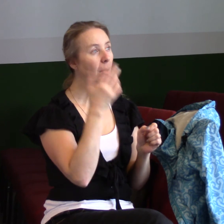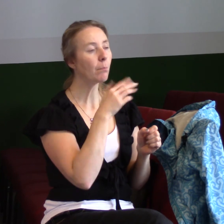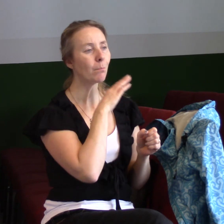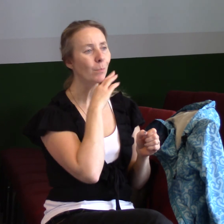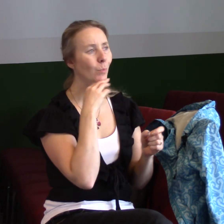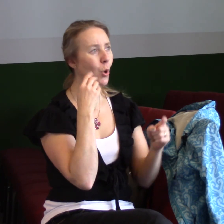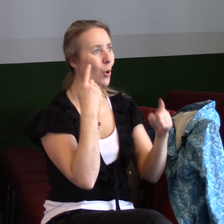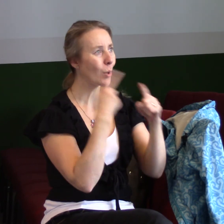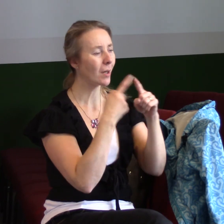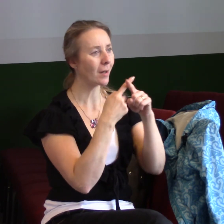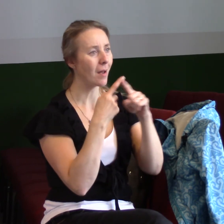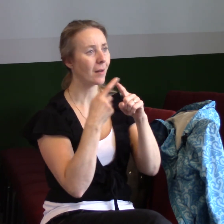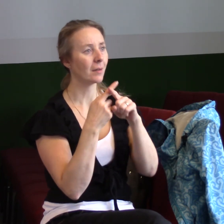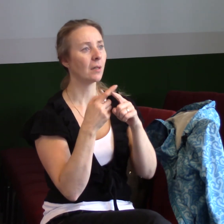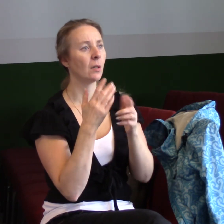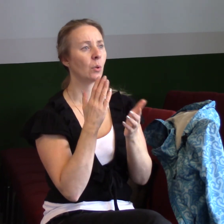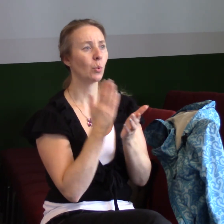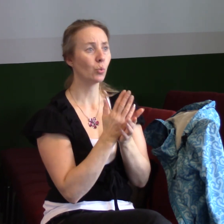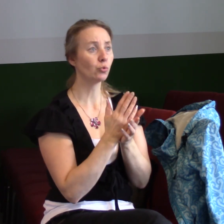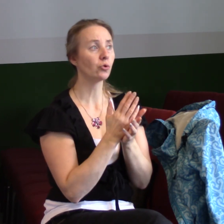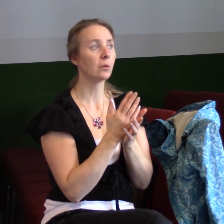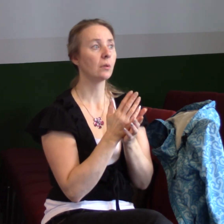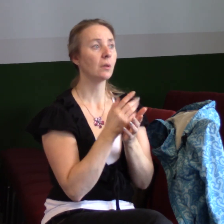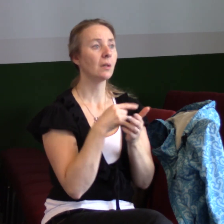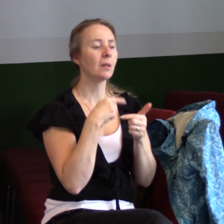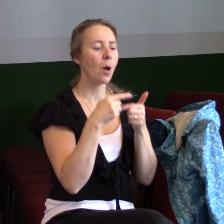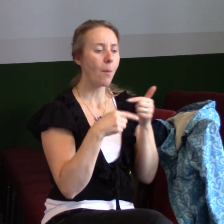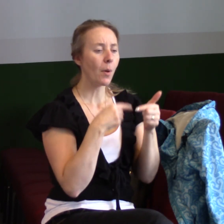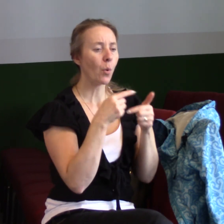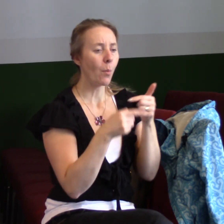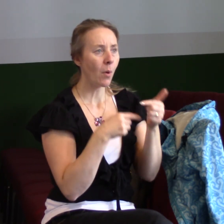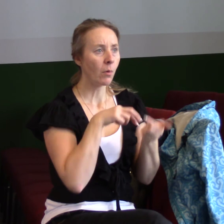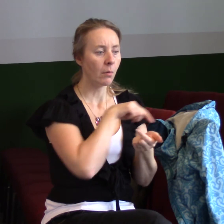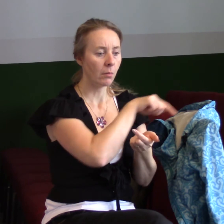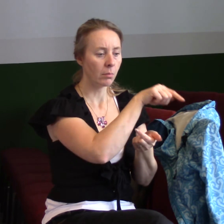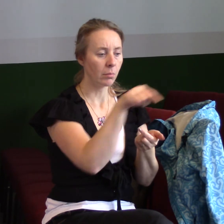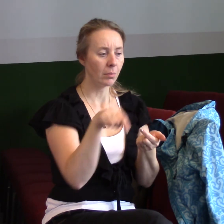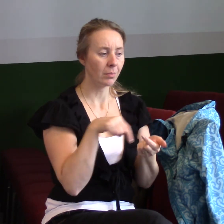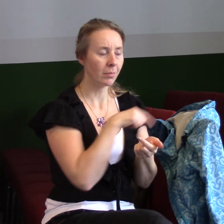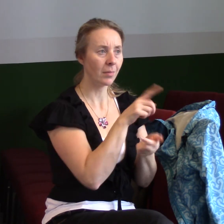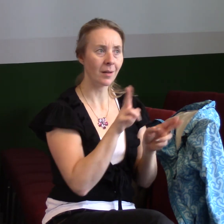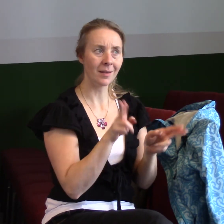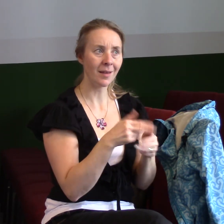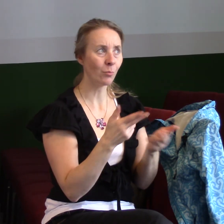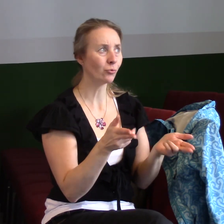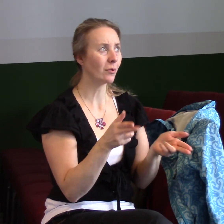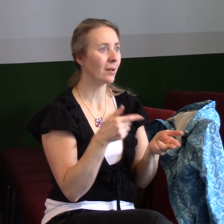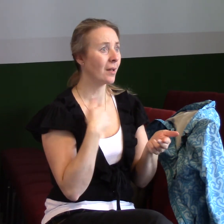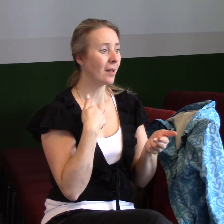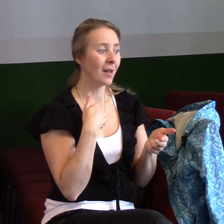nás, jsme kvůli tomu, že se jakoby stále znovu a znovu motáme v té věci, tak máme poci, že to nemá smysl.